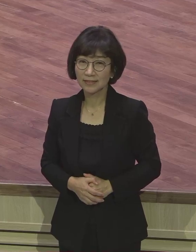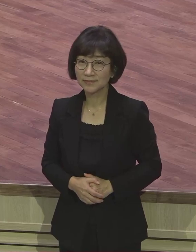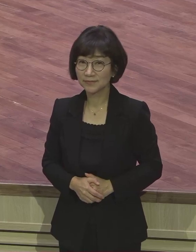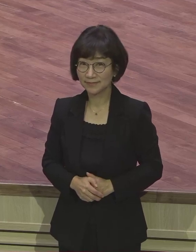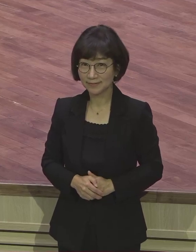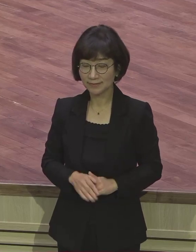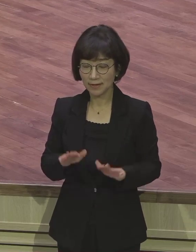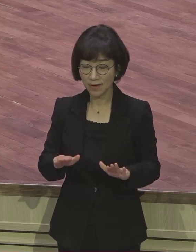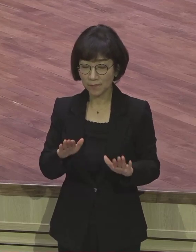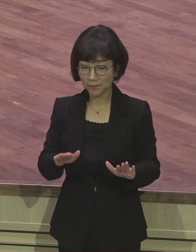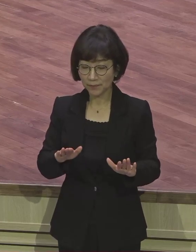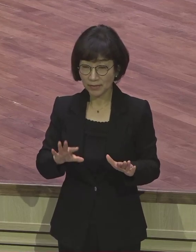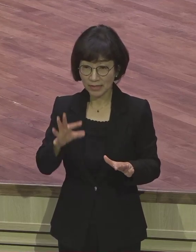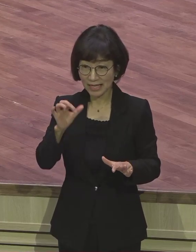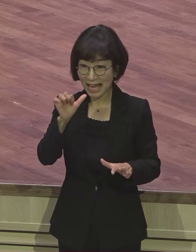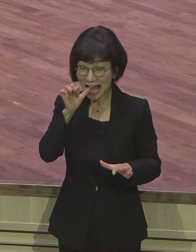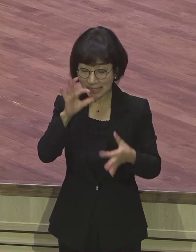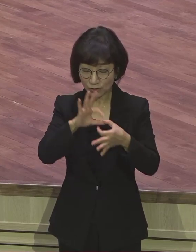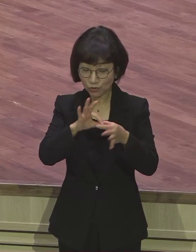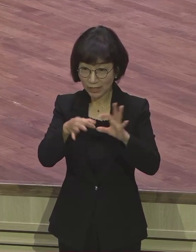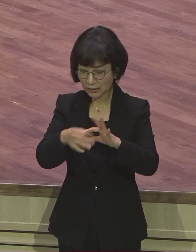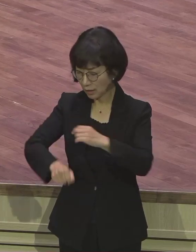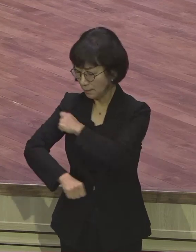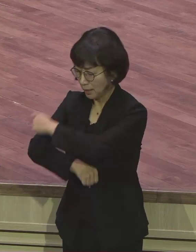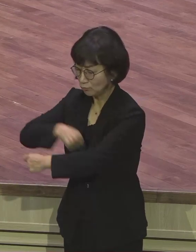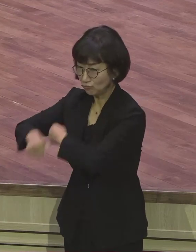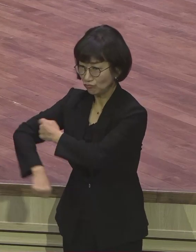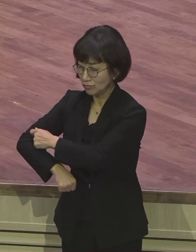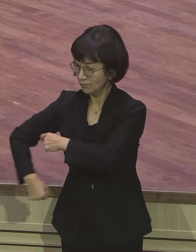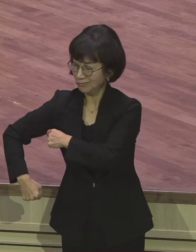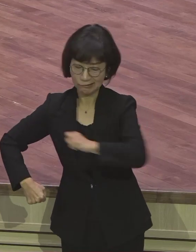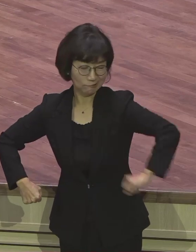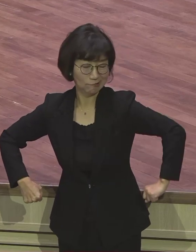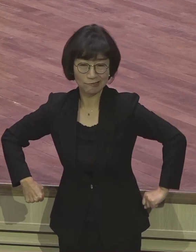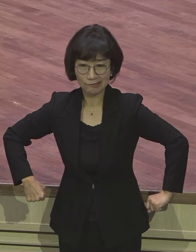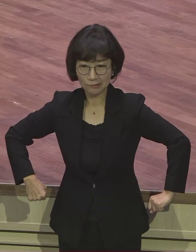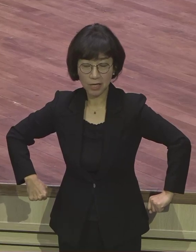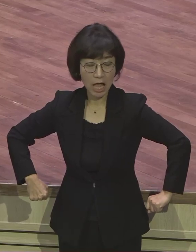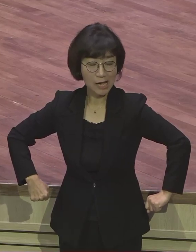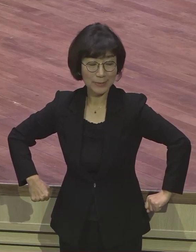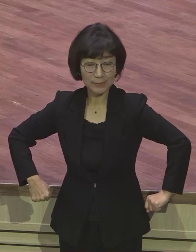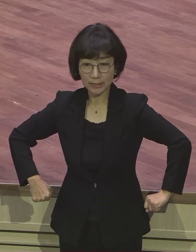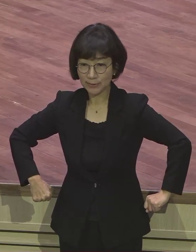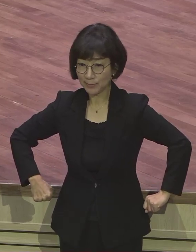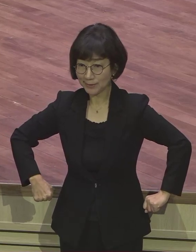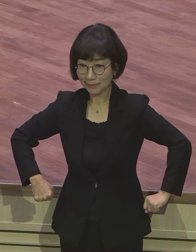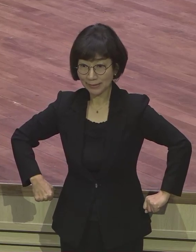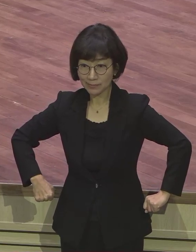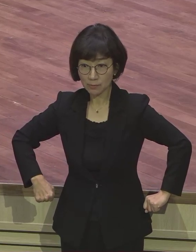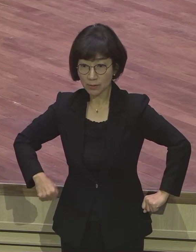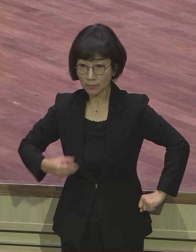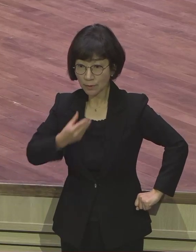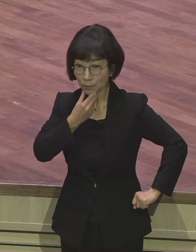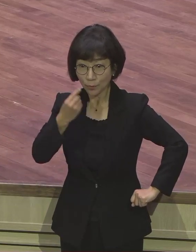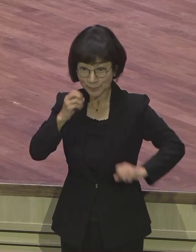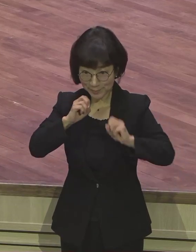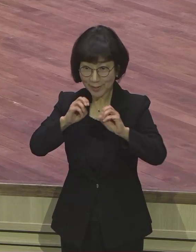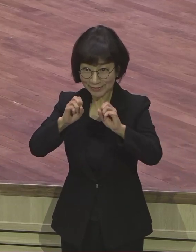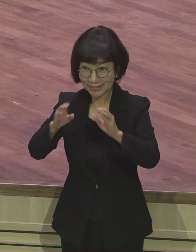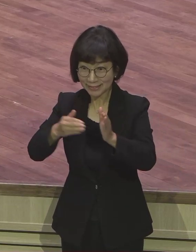쇠사슬에 묶여 있는데 그럼에도 불구하고 복음을 전화한 거예요. 역사에